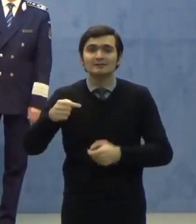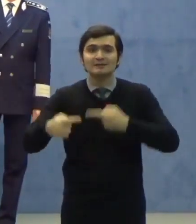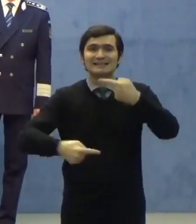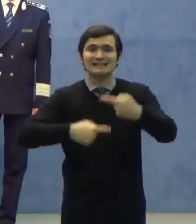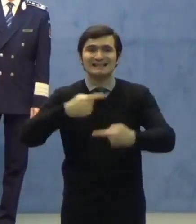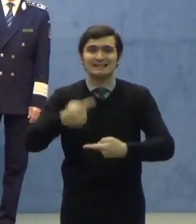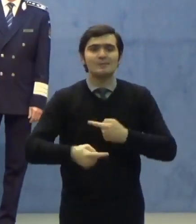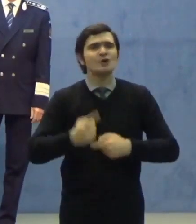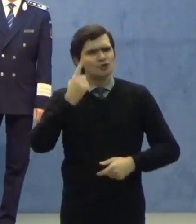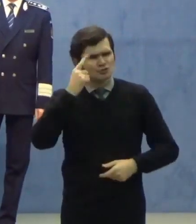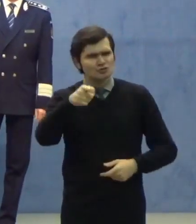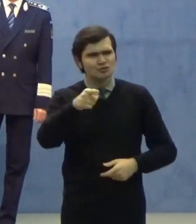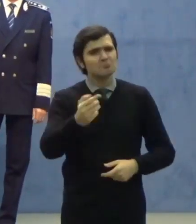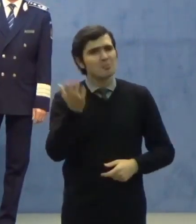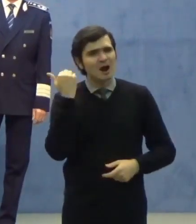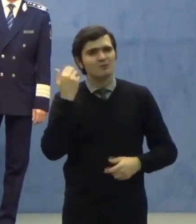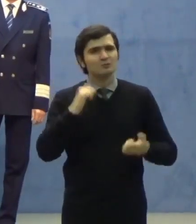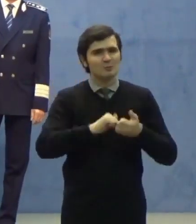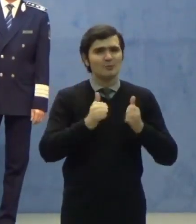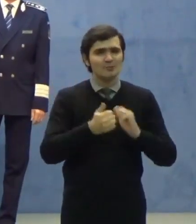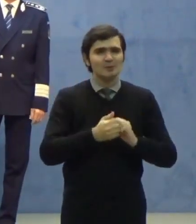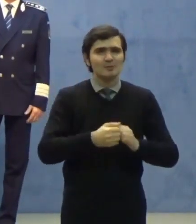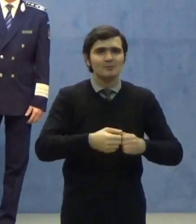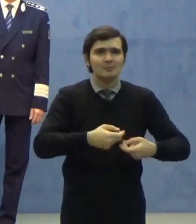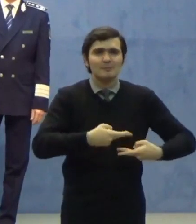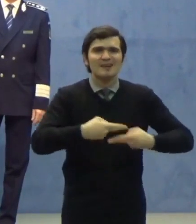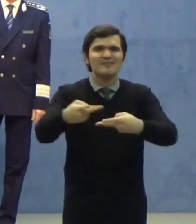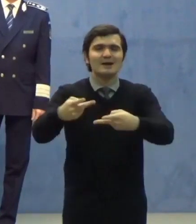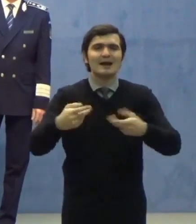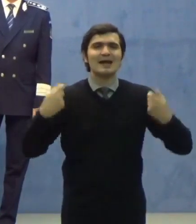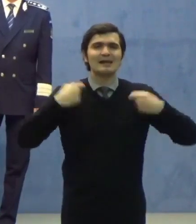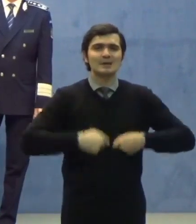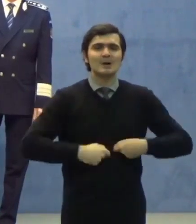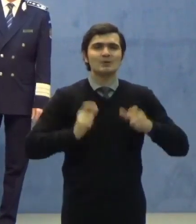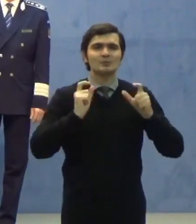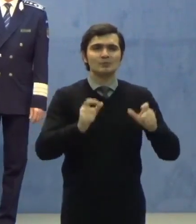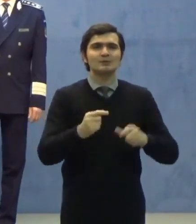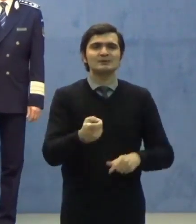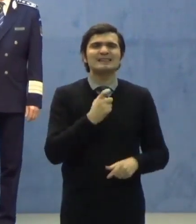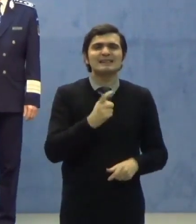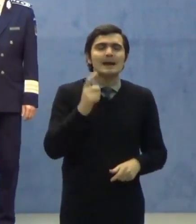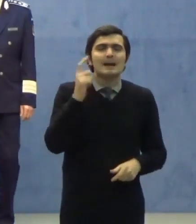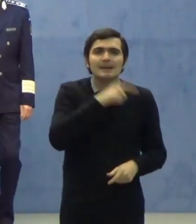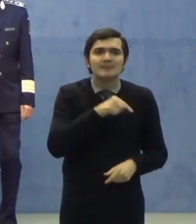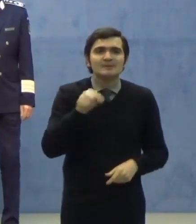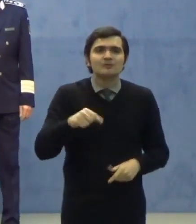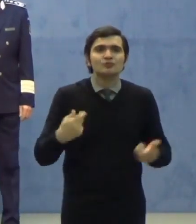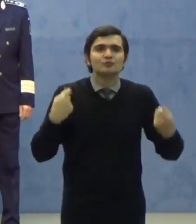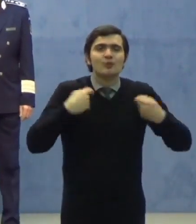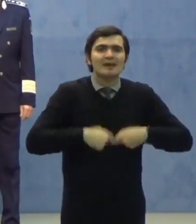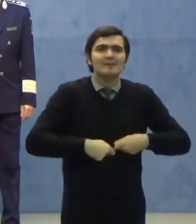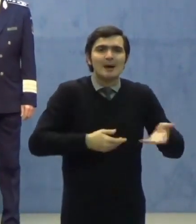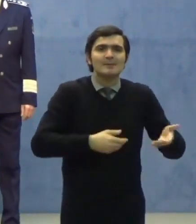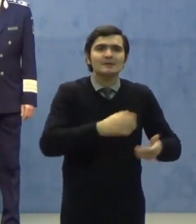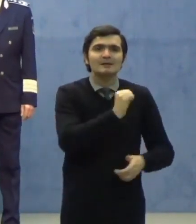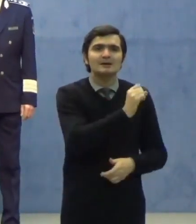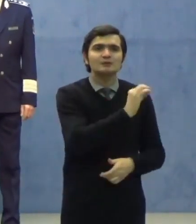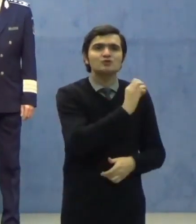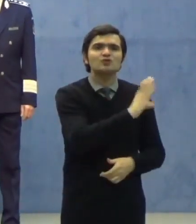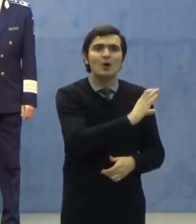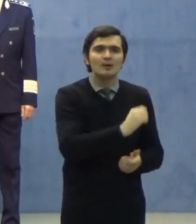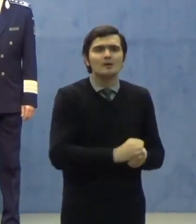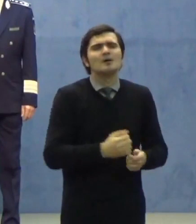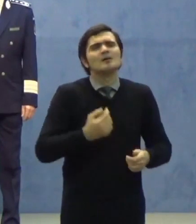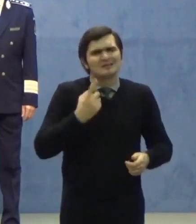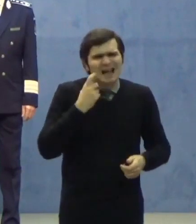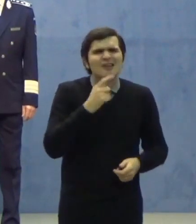Știm că a fost o problemă cu livrarea echipamentelor de protecție din lipsa acestor echipamente în stocuri. Chiar dacă s